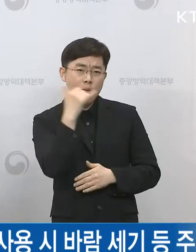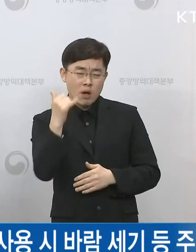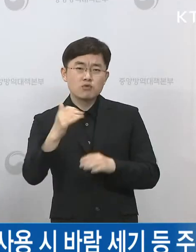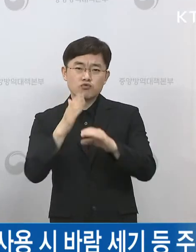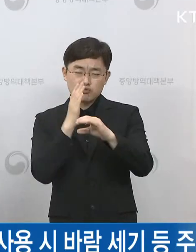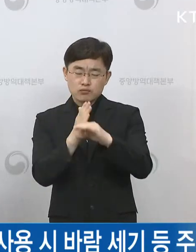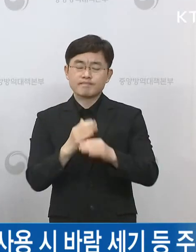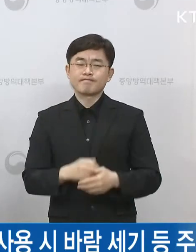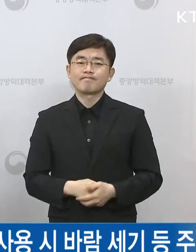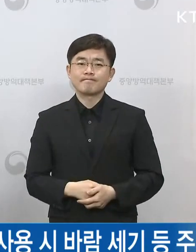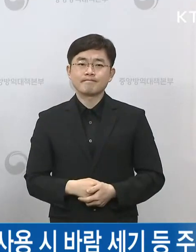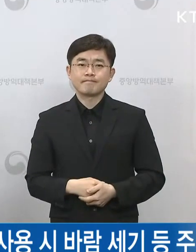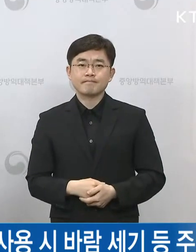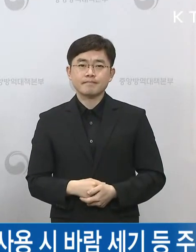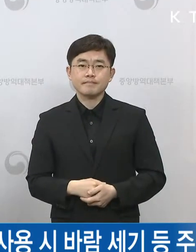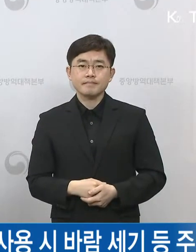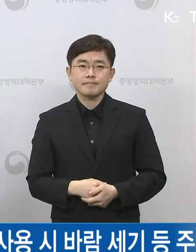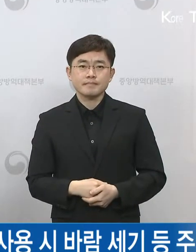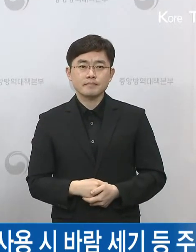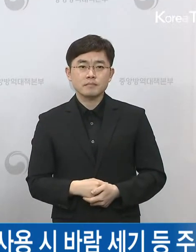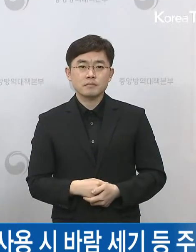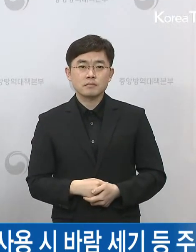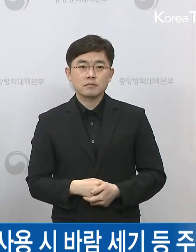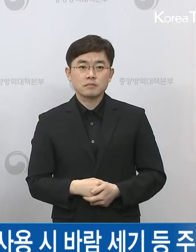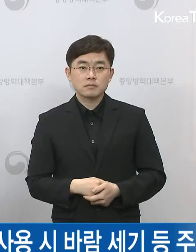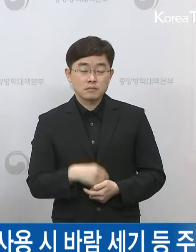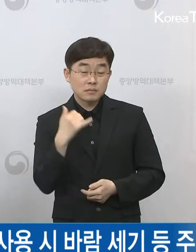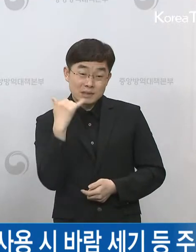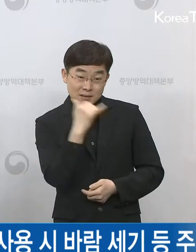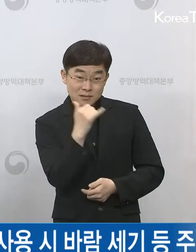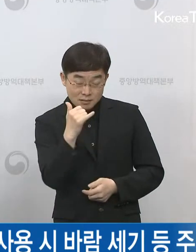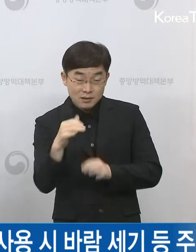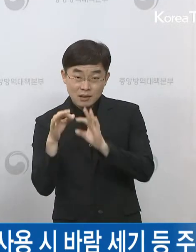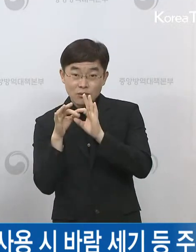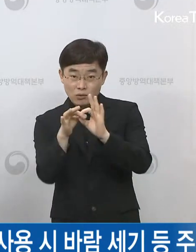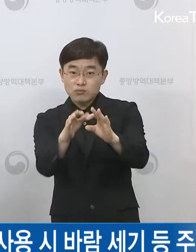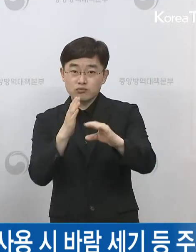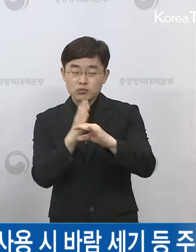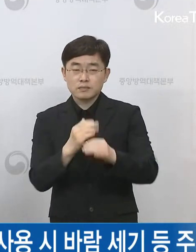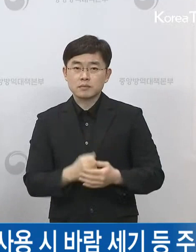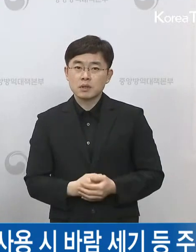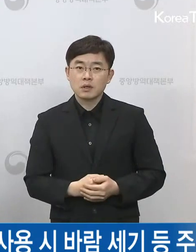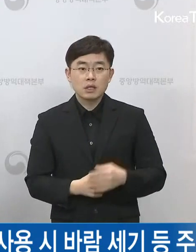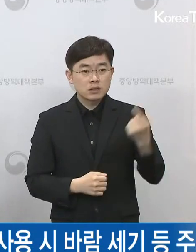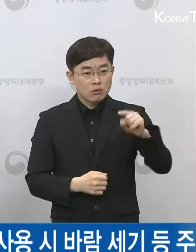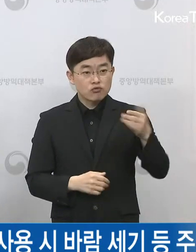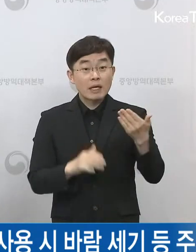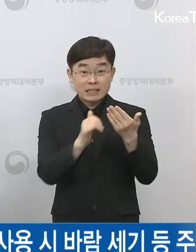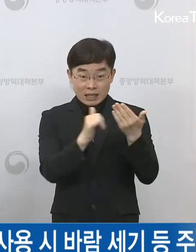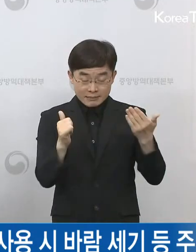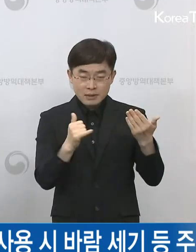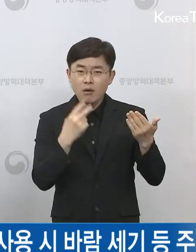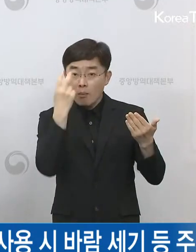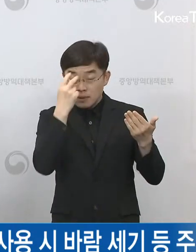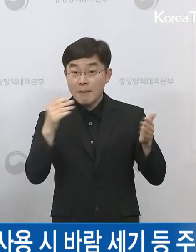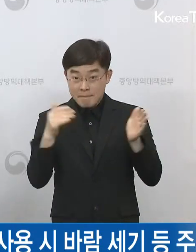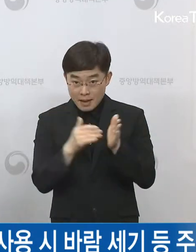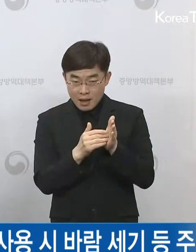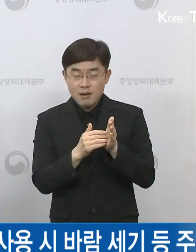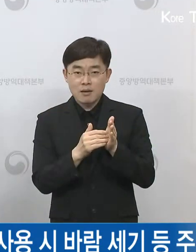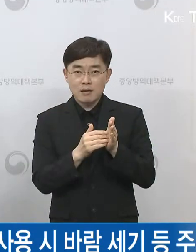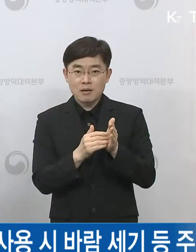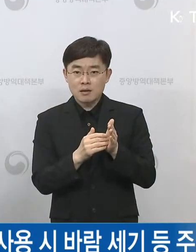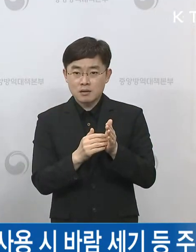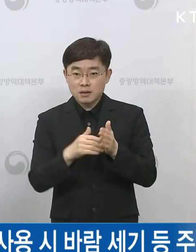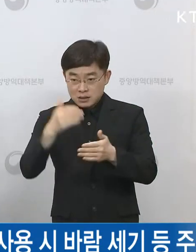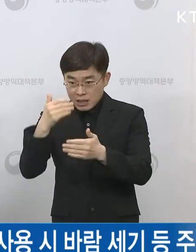연락을 하고 있어서 소재지 파악은 진행하고 있는 그런 상황입니다. 그러니까 1900명은 이미 검사를 받으셨기 때문에 확인이 된